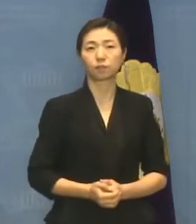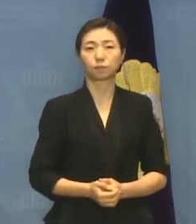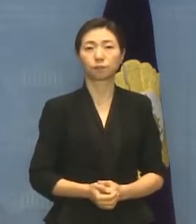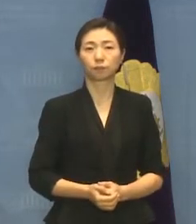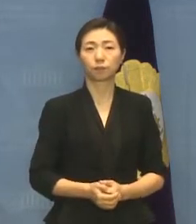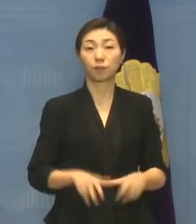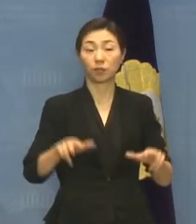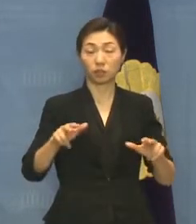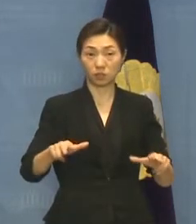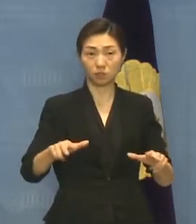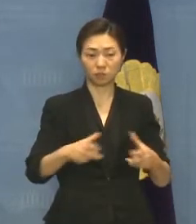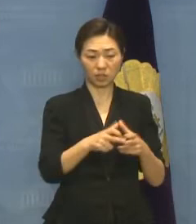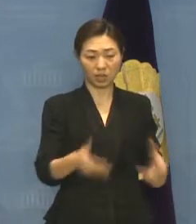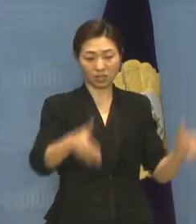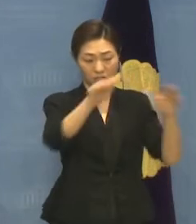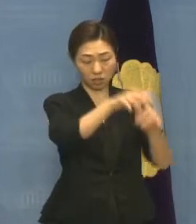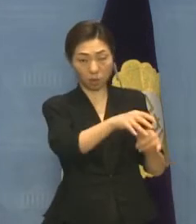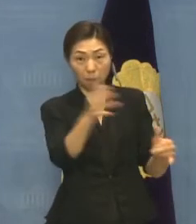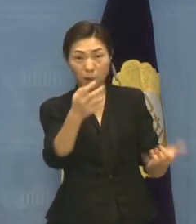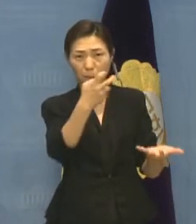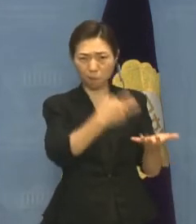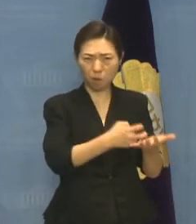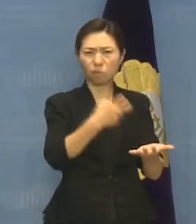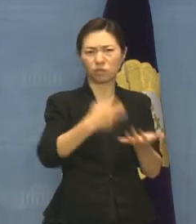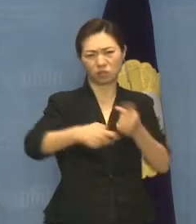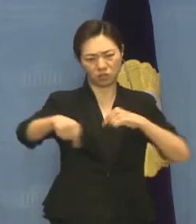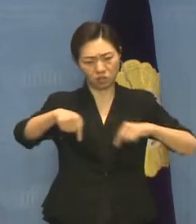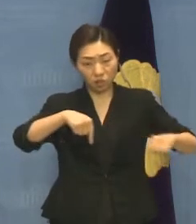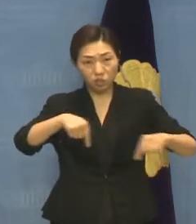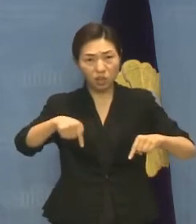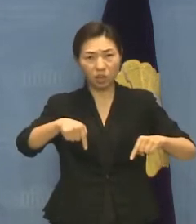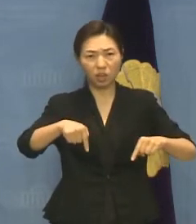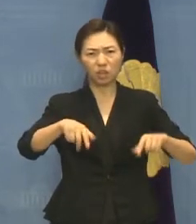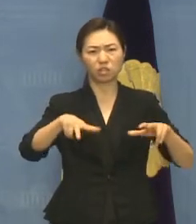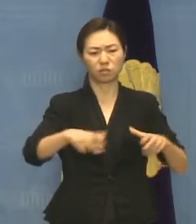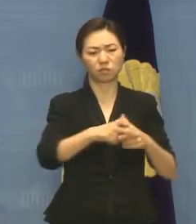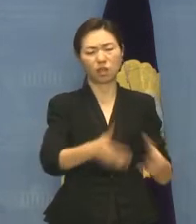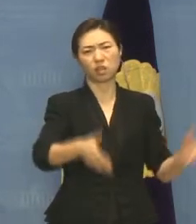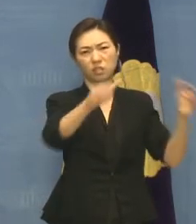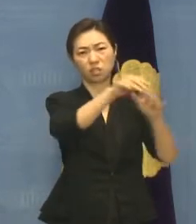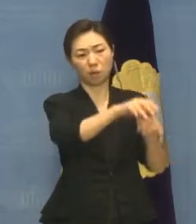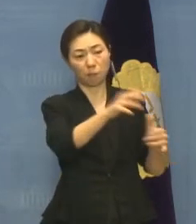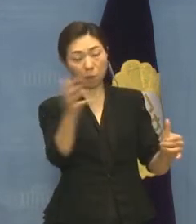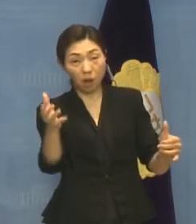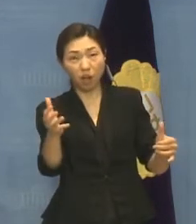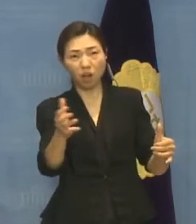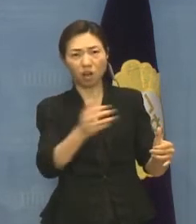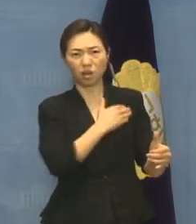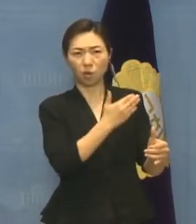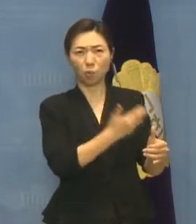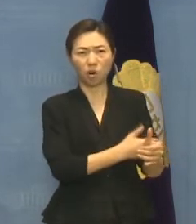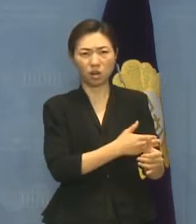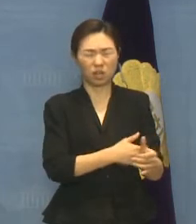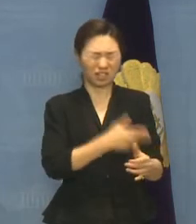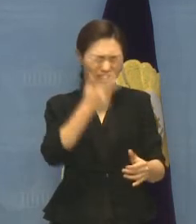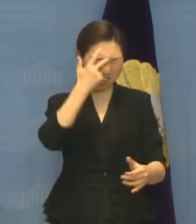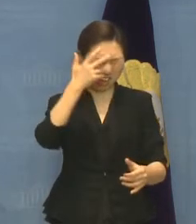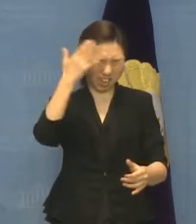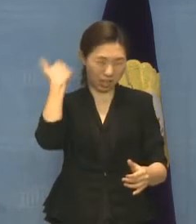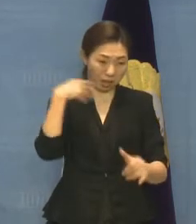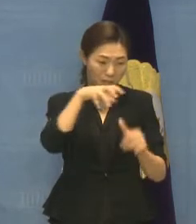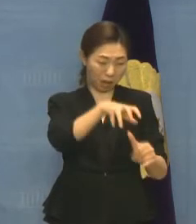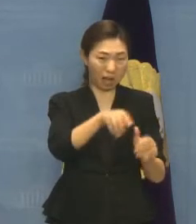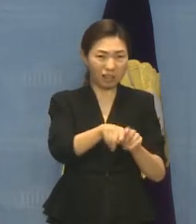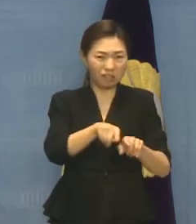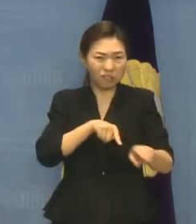기반으로 한 탈시설 법과 제도, 정치의 문제, 더 이상 탈시설 권리를 만들어 온 역사를 후퇴할 수 없습니다. 지금